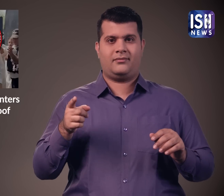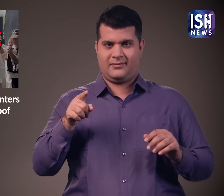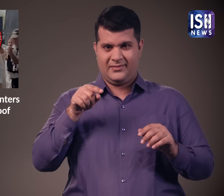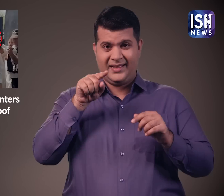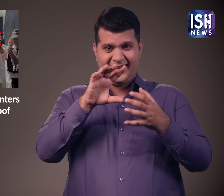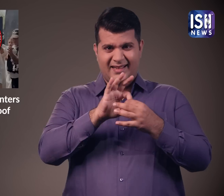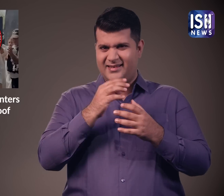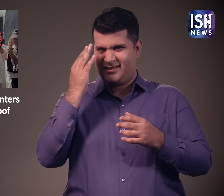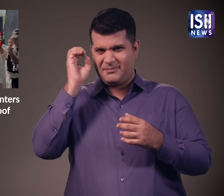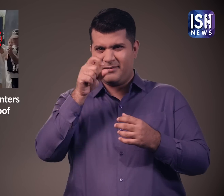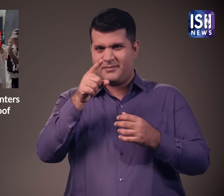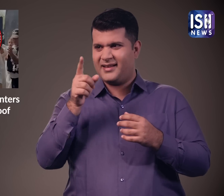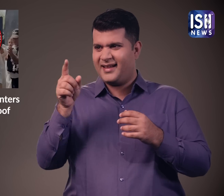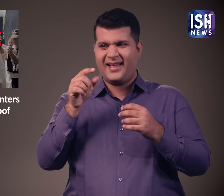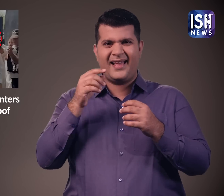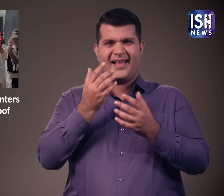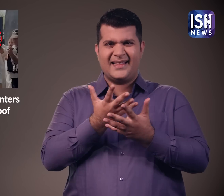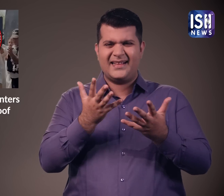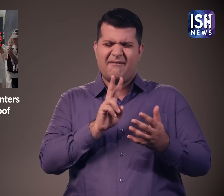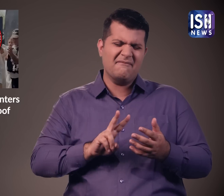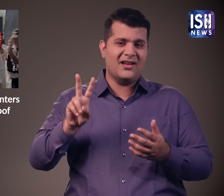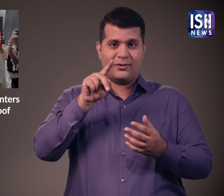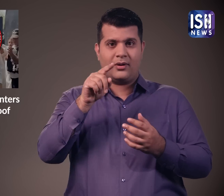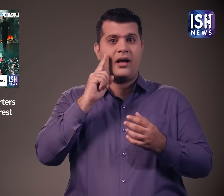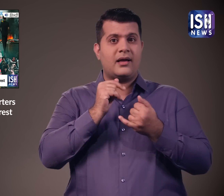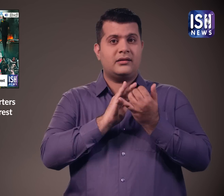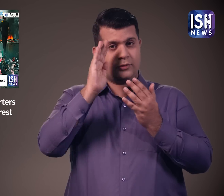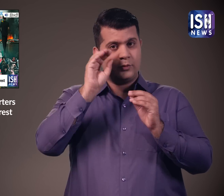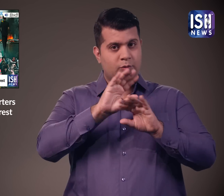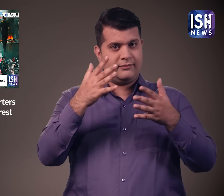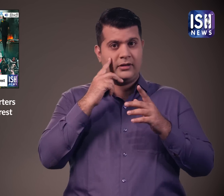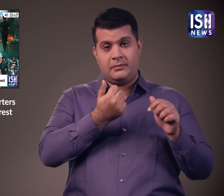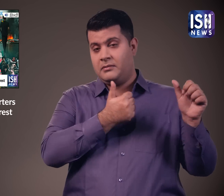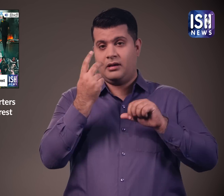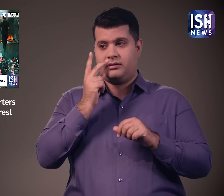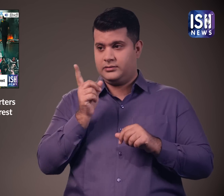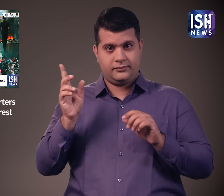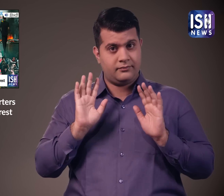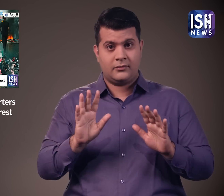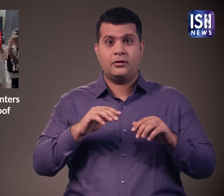आएसेच न्यूज ने इस पर एक वीडियो बनाया है इसे देखने के लिए यहाँ क्लिक करें